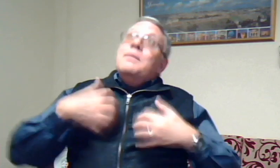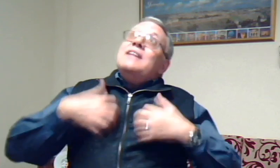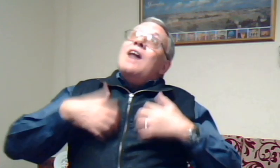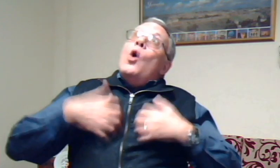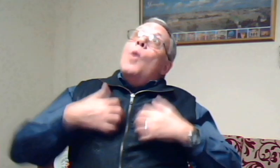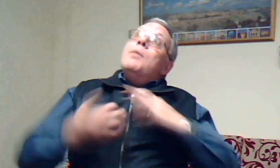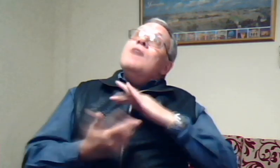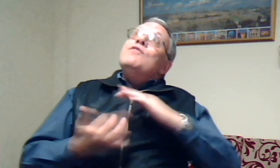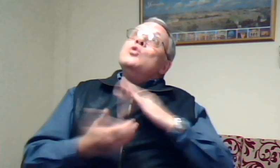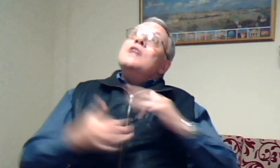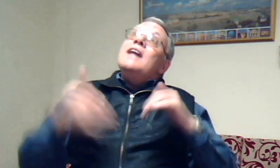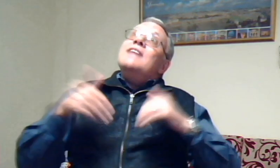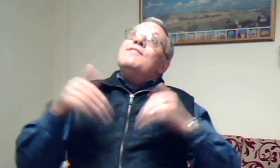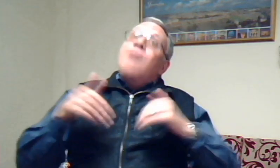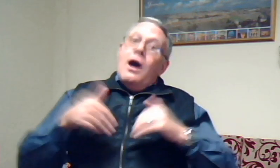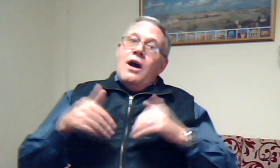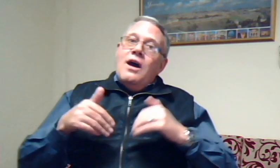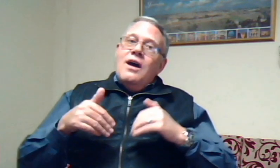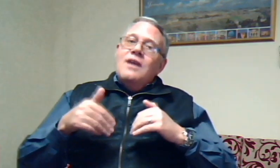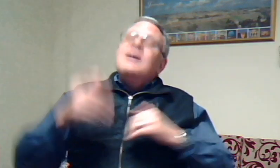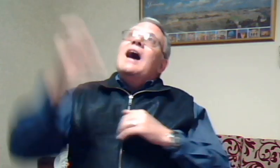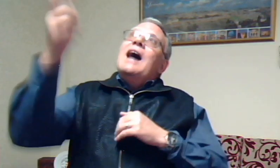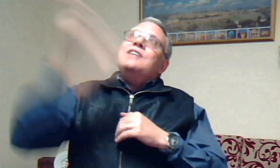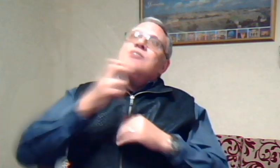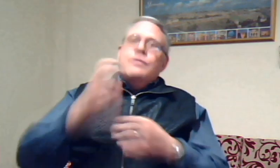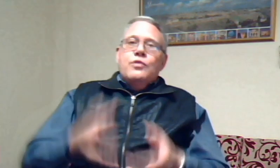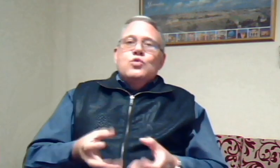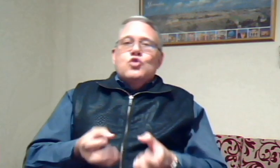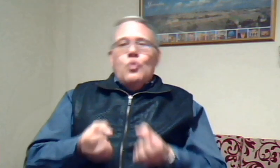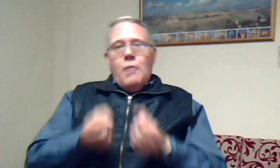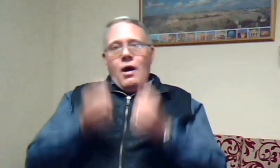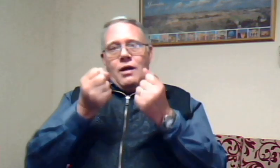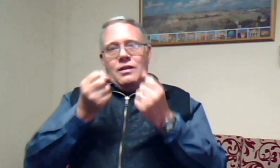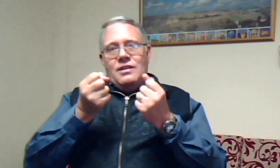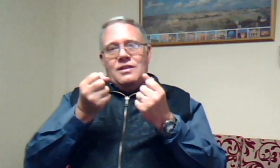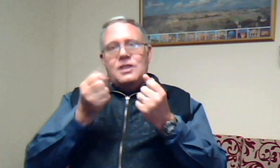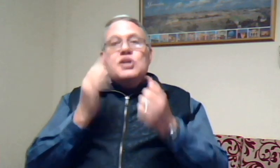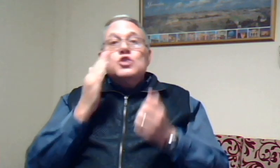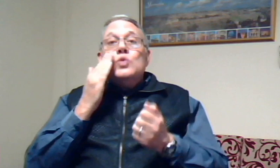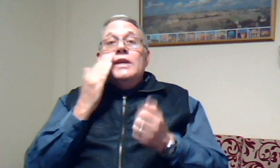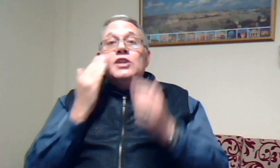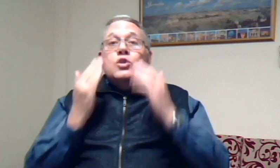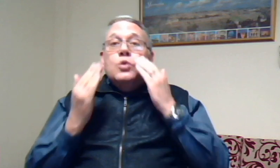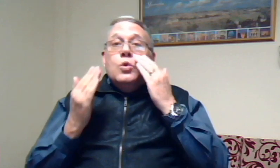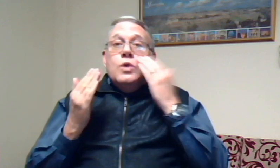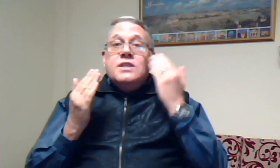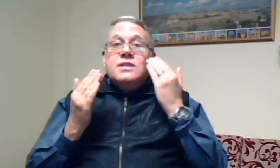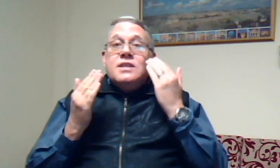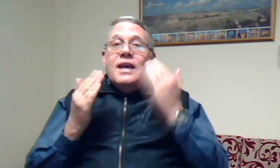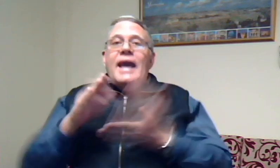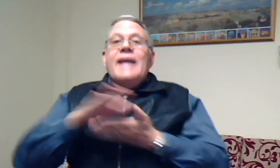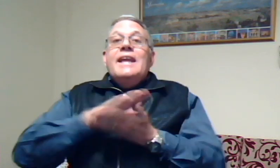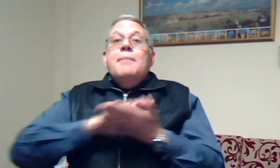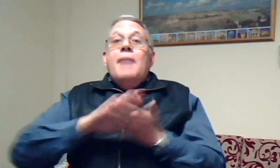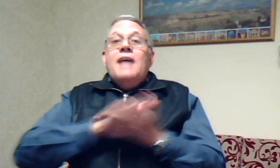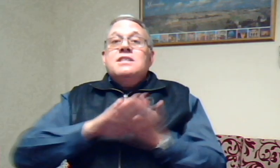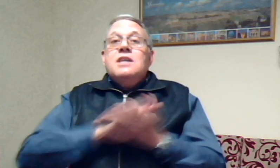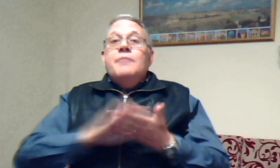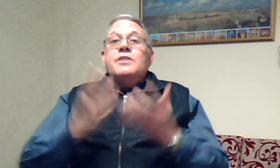opgewondenheid wacht hy sal vir ons kom haal so die troos en die blijdskap wat ons